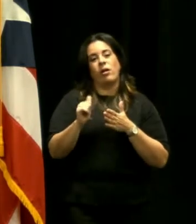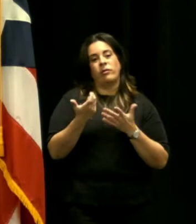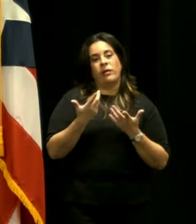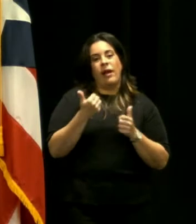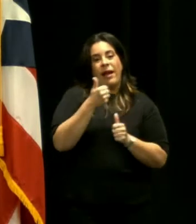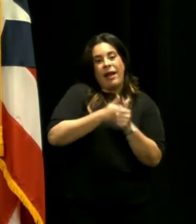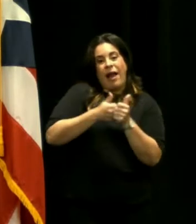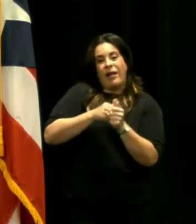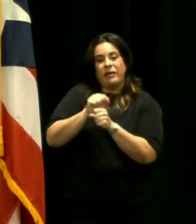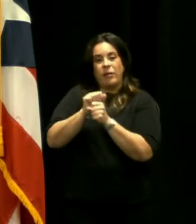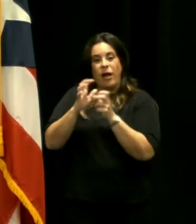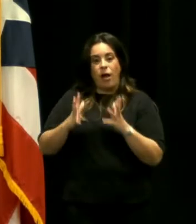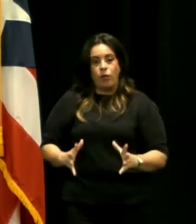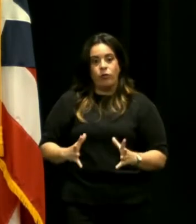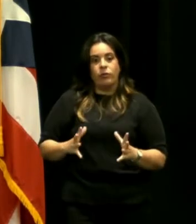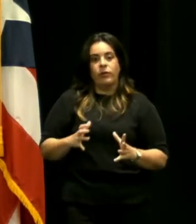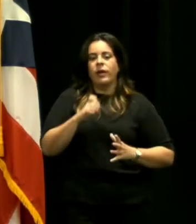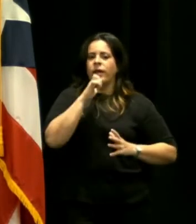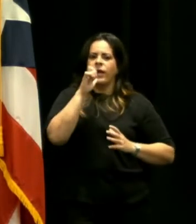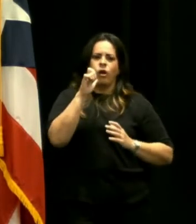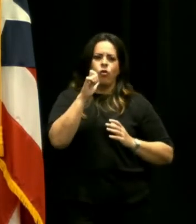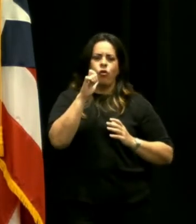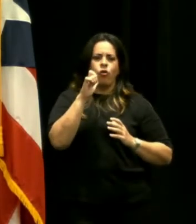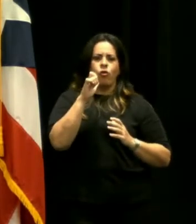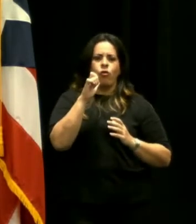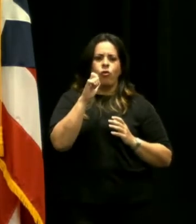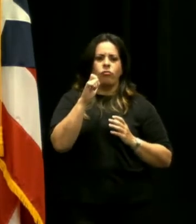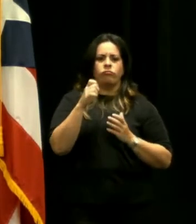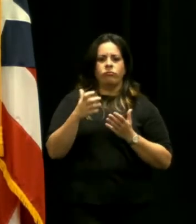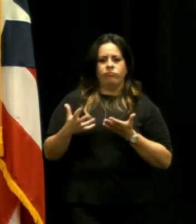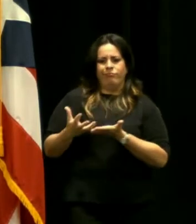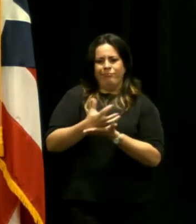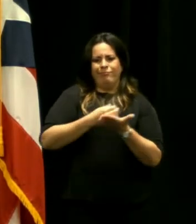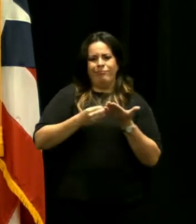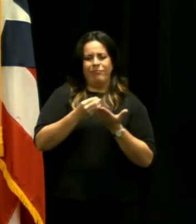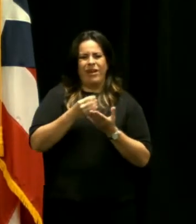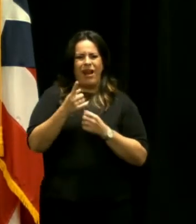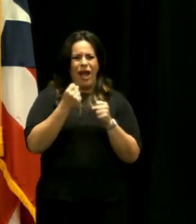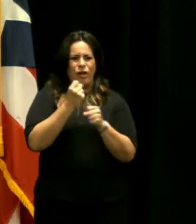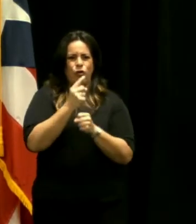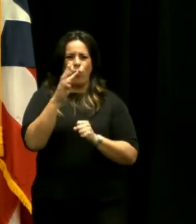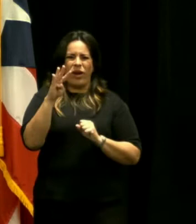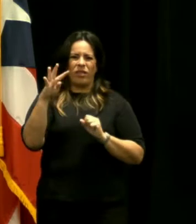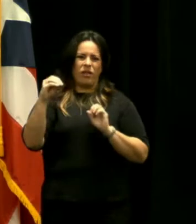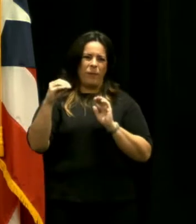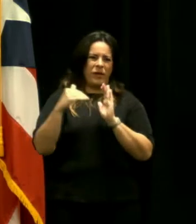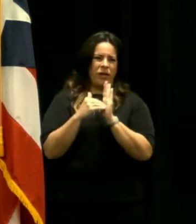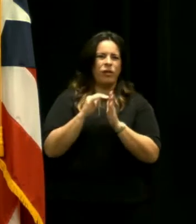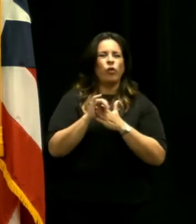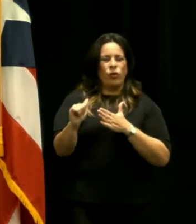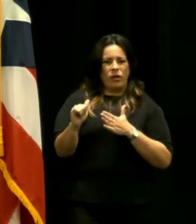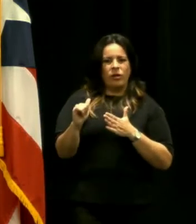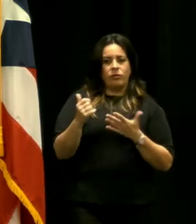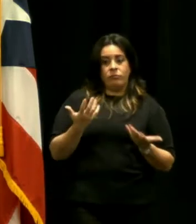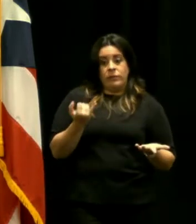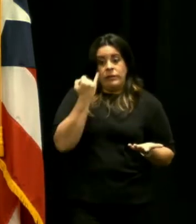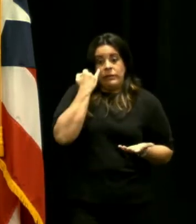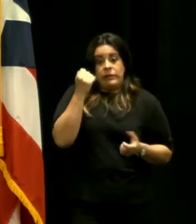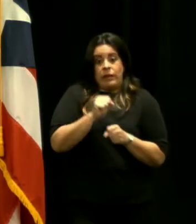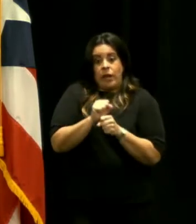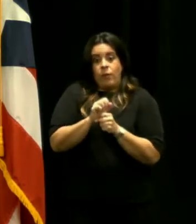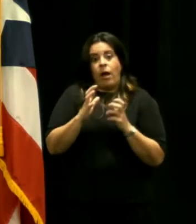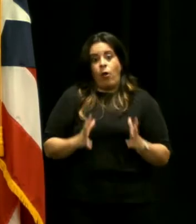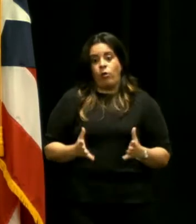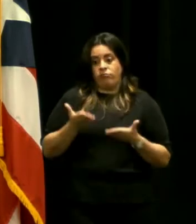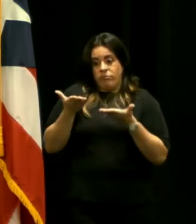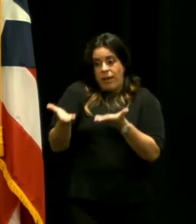cada empleado de hospital que no gane más de 40 mil dólares si es un empleado que está